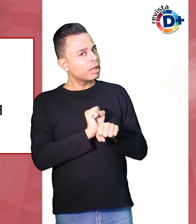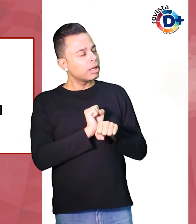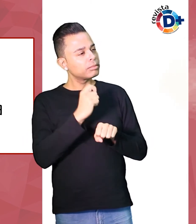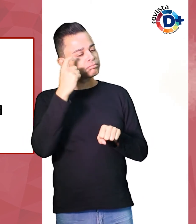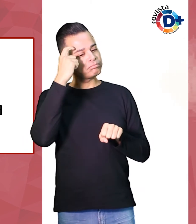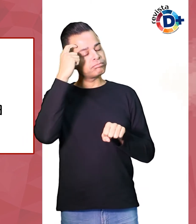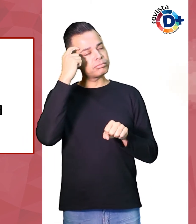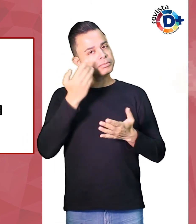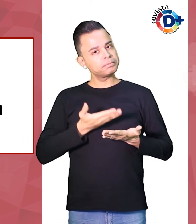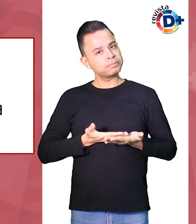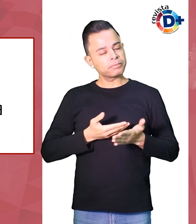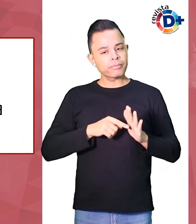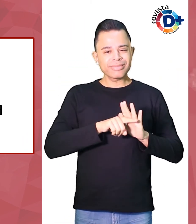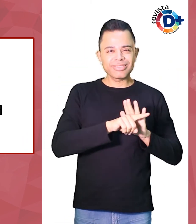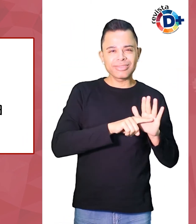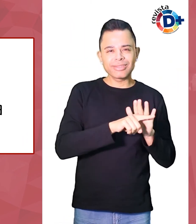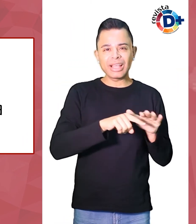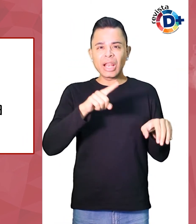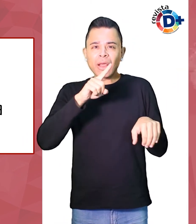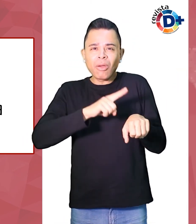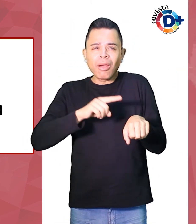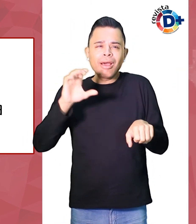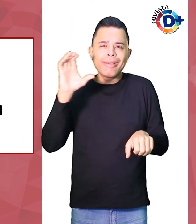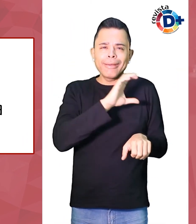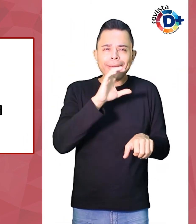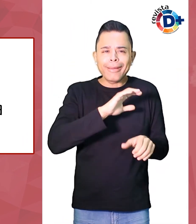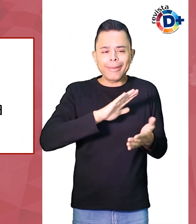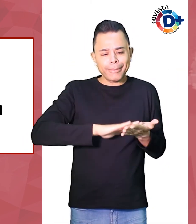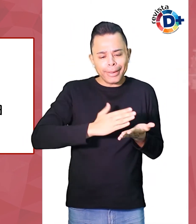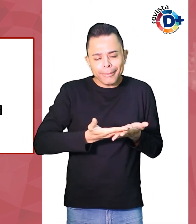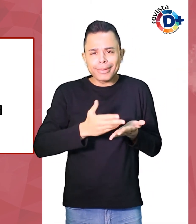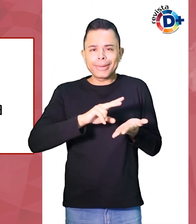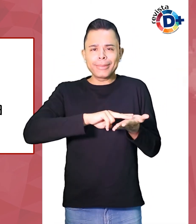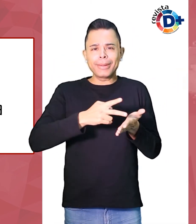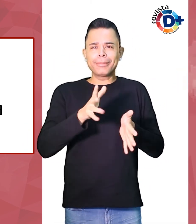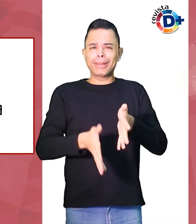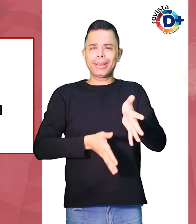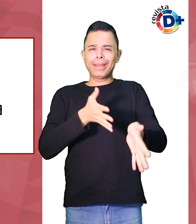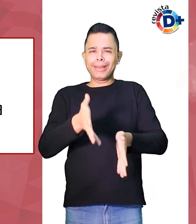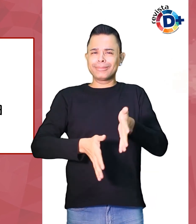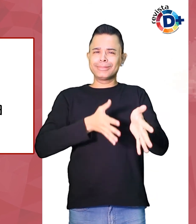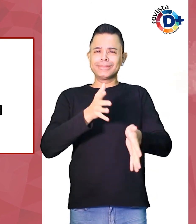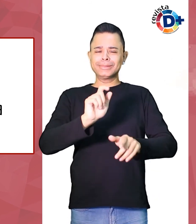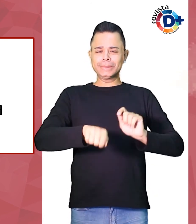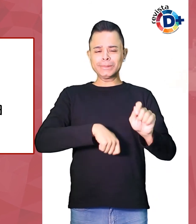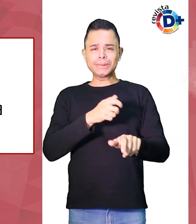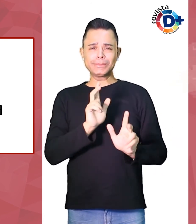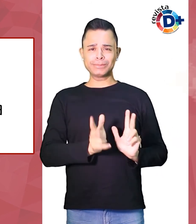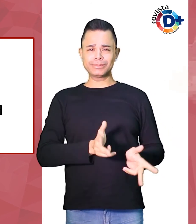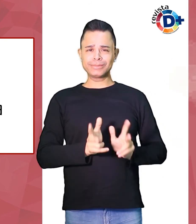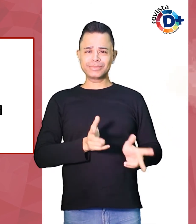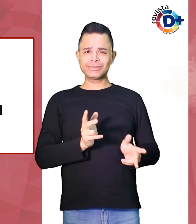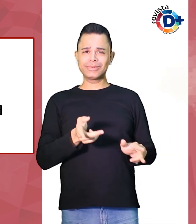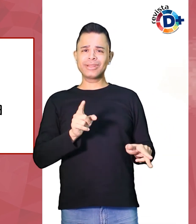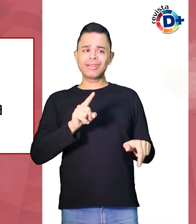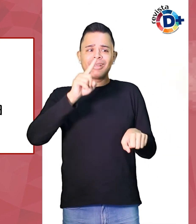presença das demandas e urgências do cotidiano da sala de aula ou do locus de tradução e